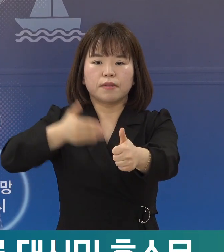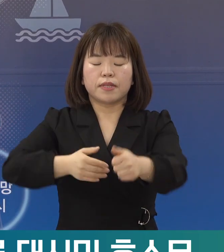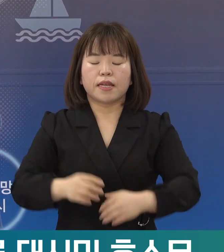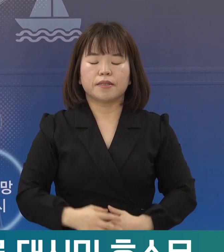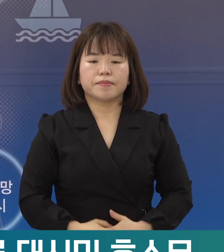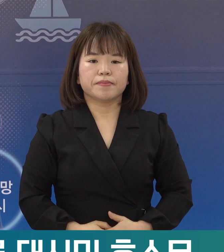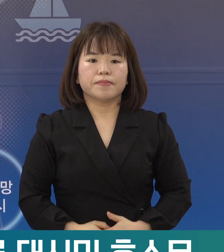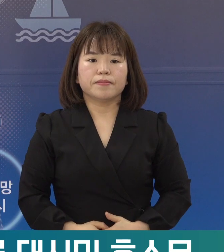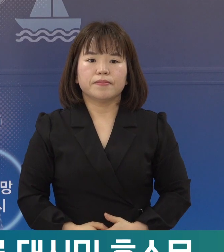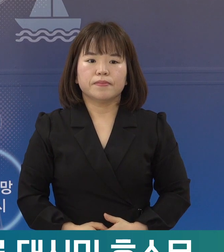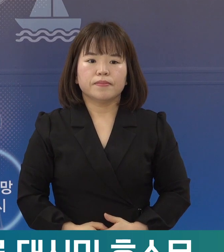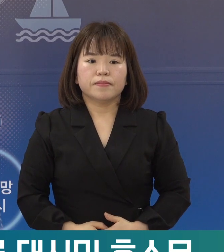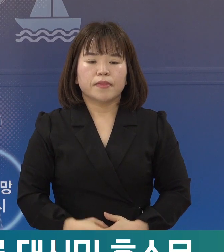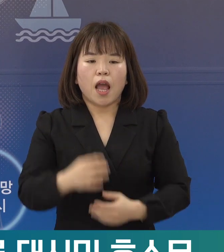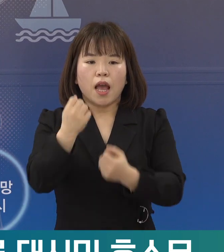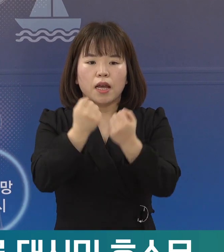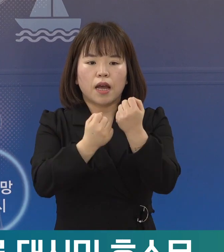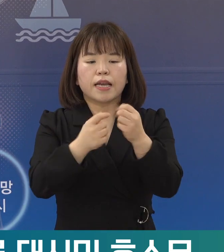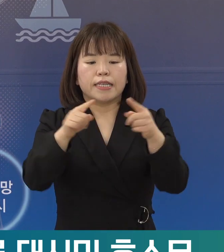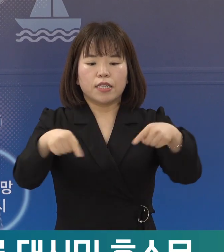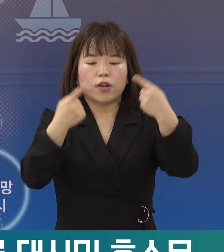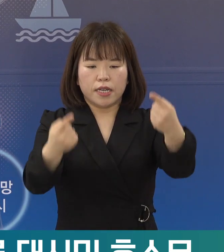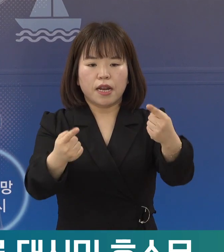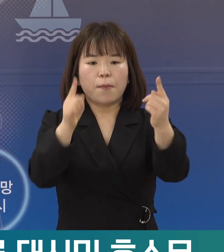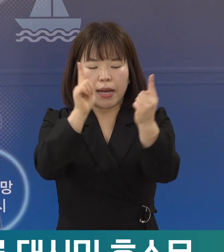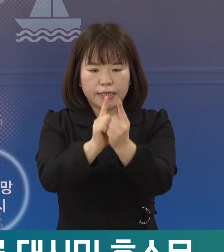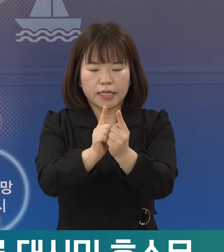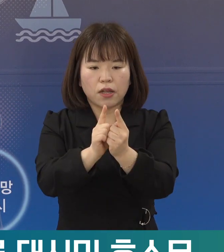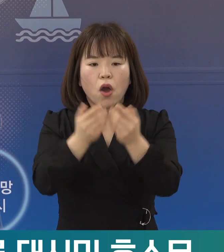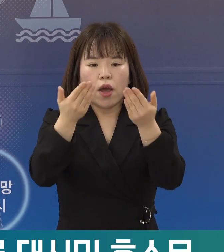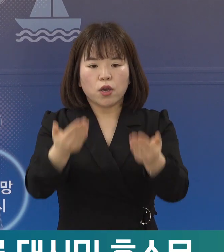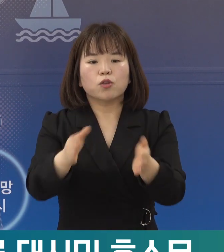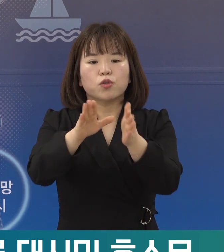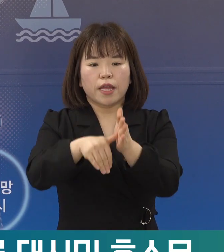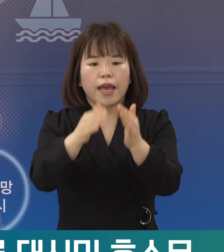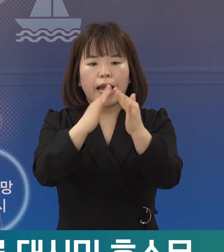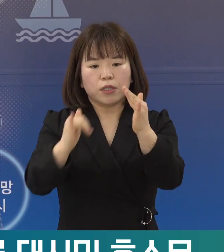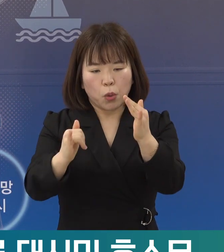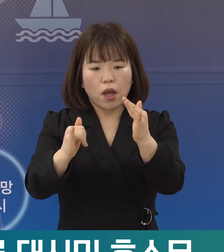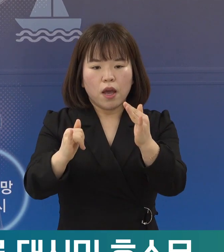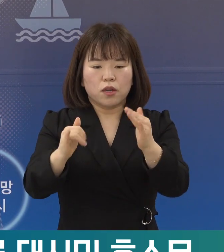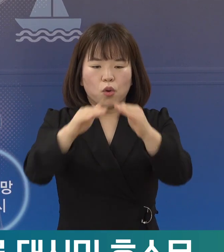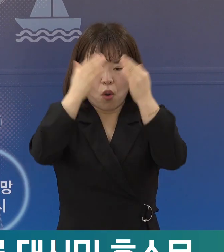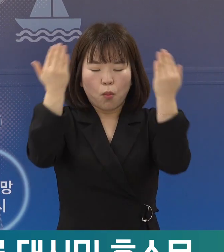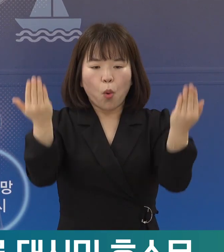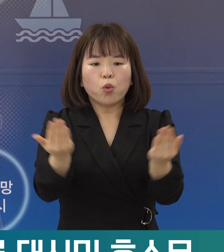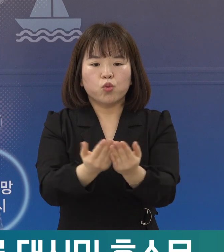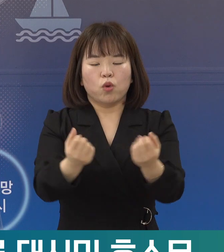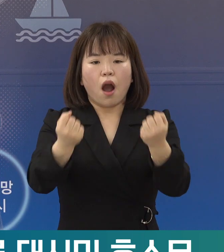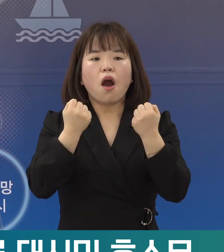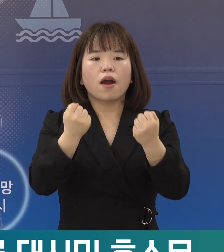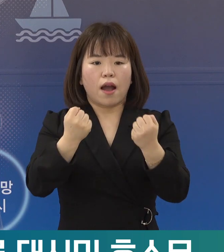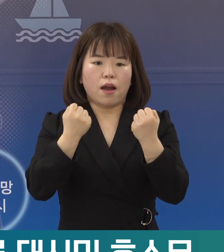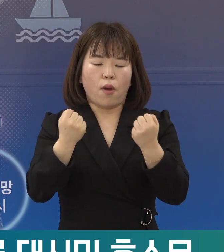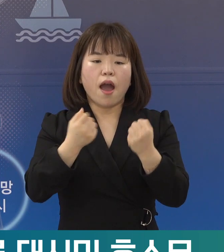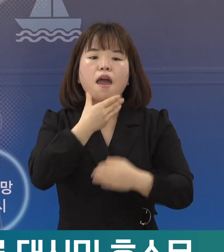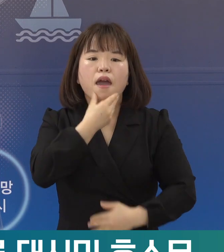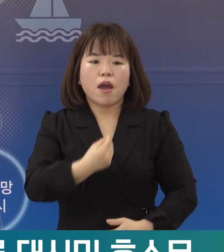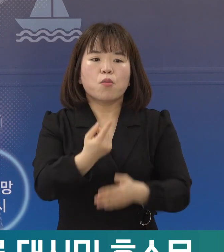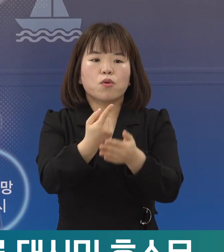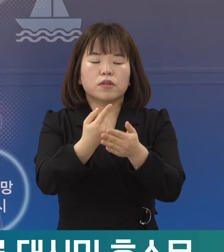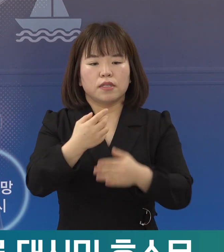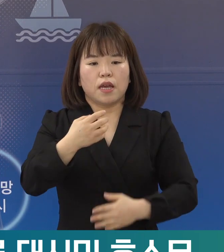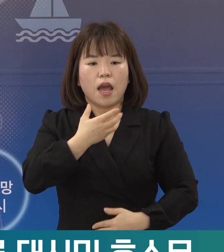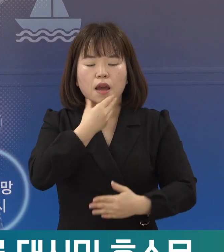부탁드립니다. 설 명절을 맞아 연휴 기간 동안 우리 가족과 공동체 전체의 건강과 행복을